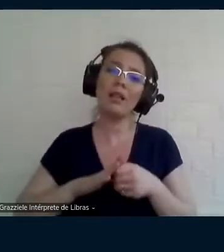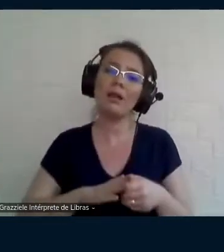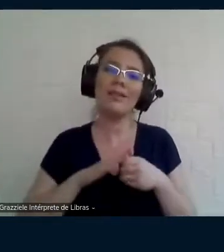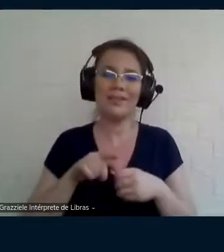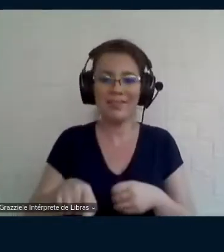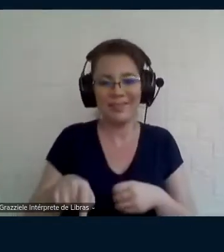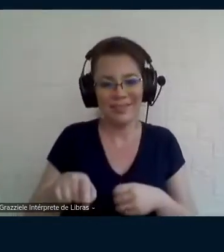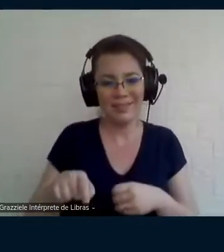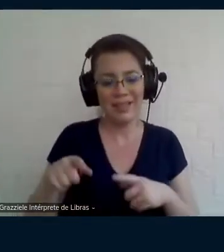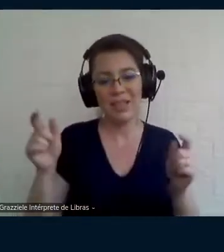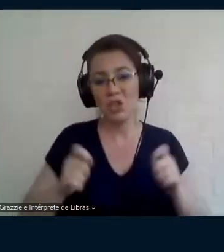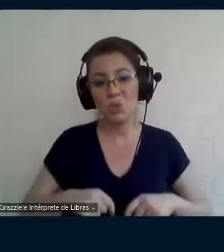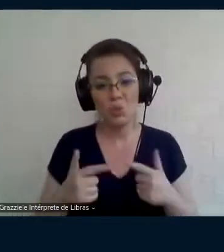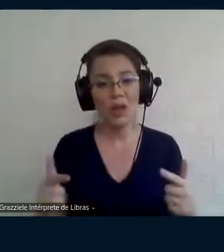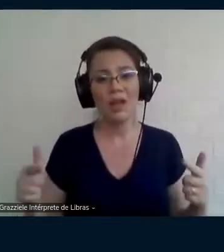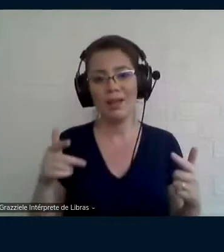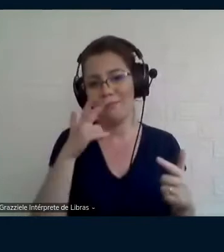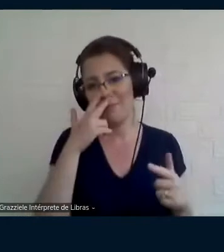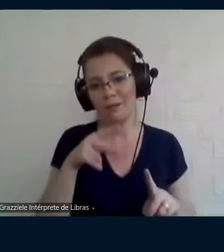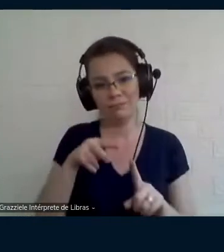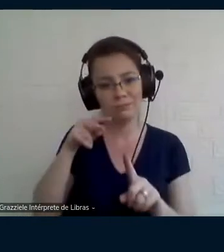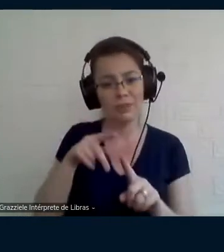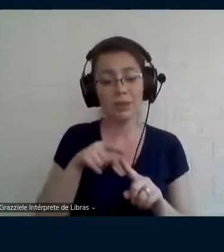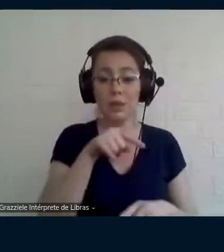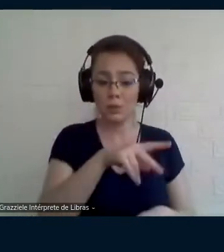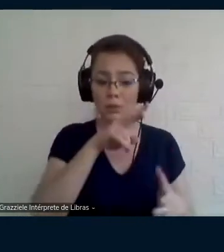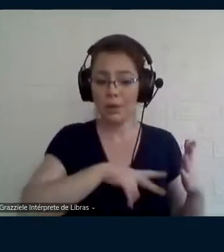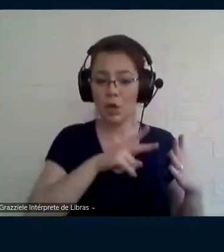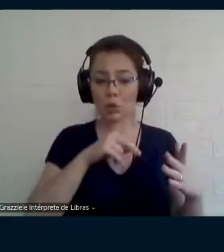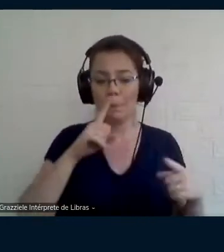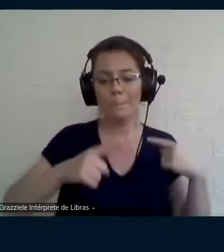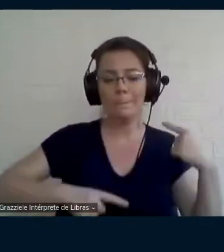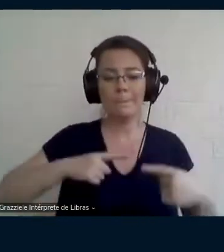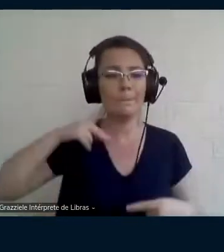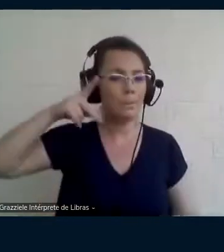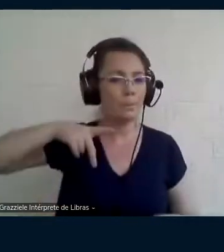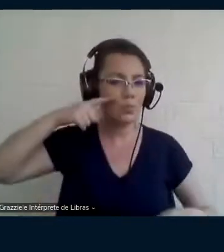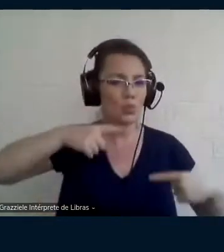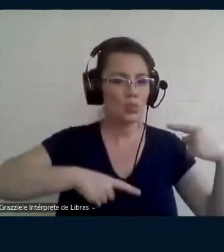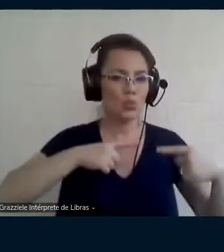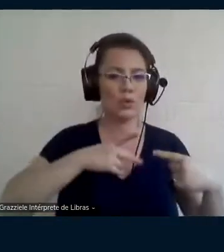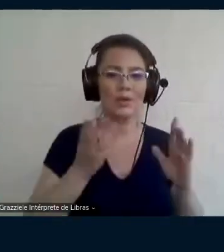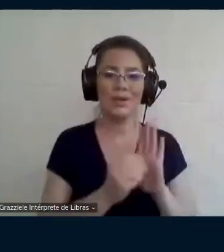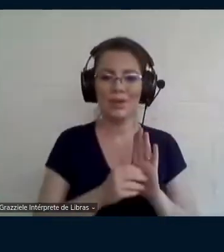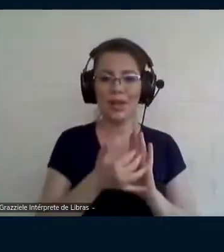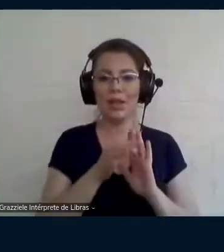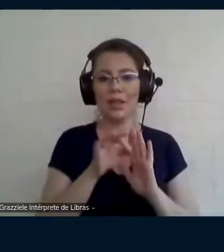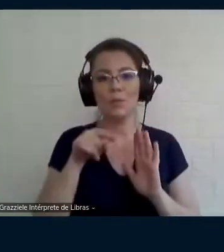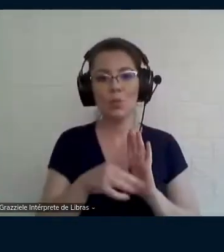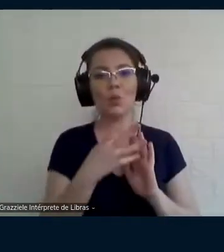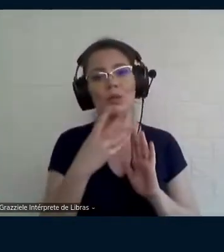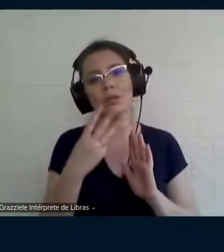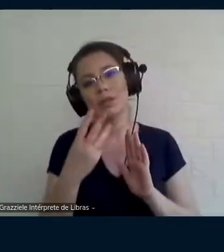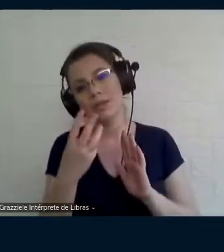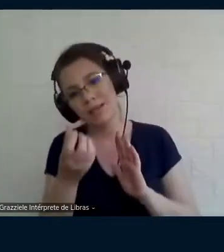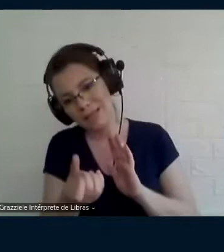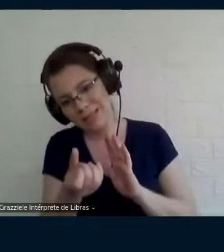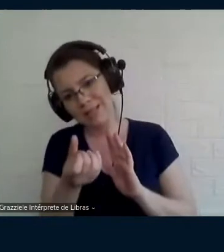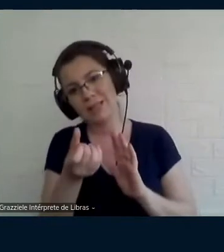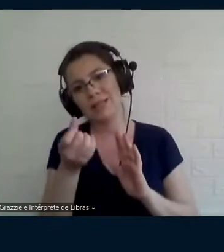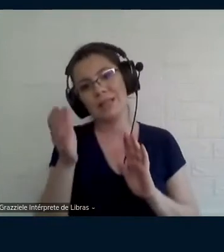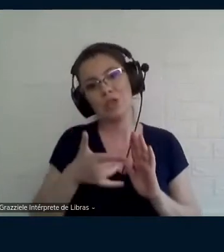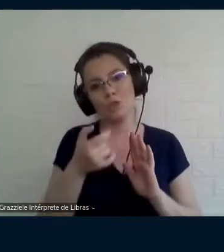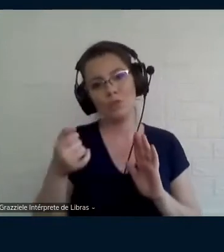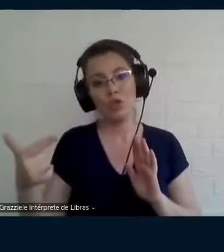faz no trabalho uma leitura política importante, né? Você traz a lei 10.436, né? 20 anos e a gente